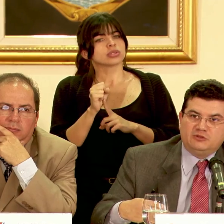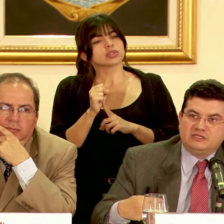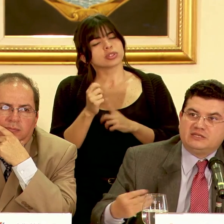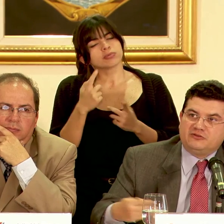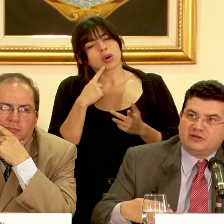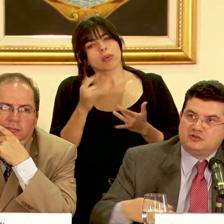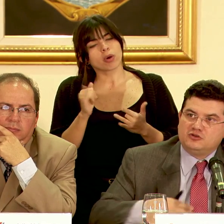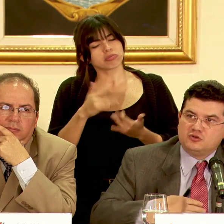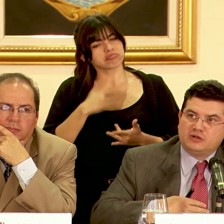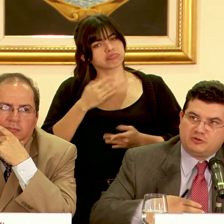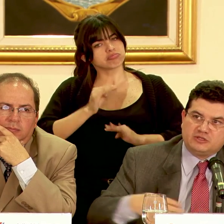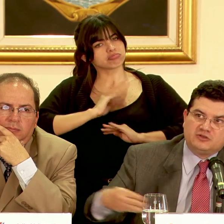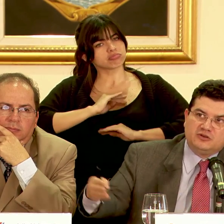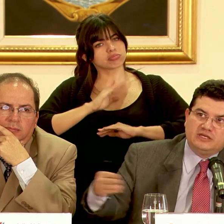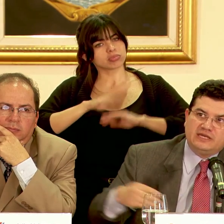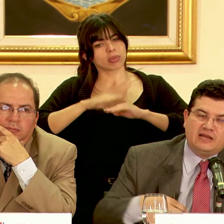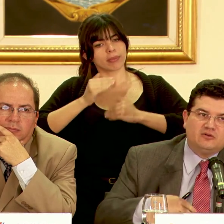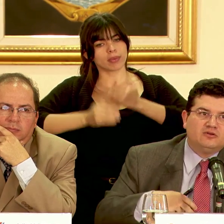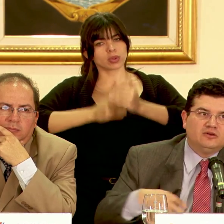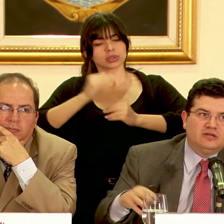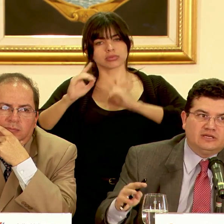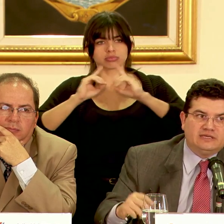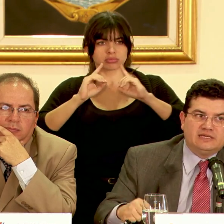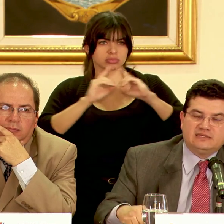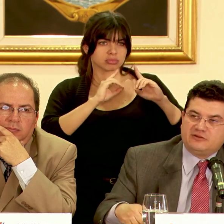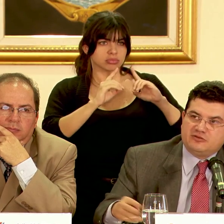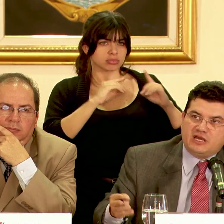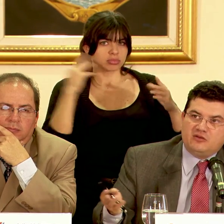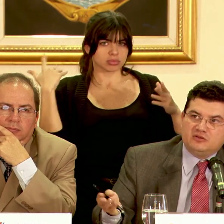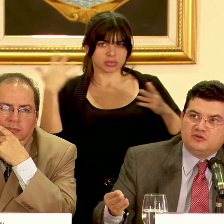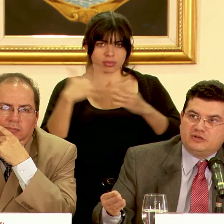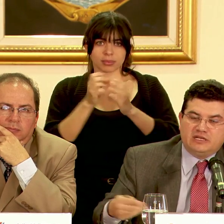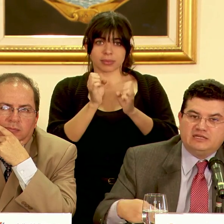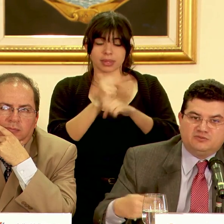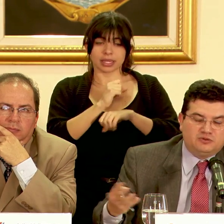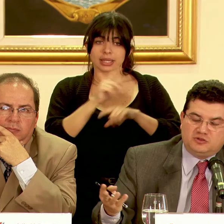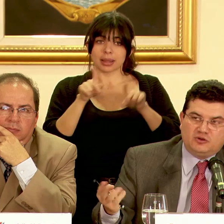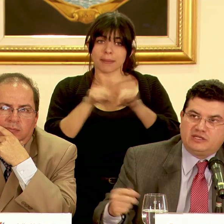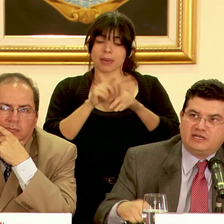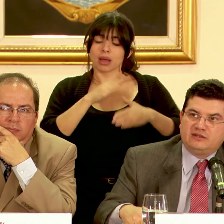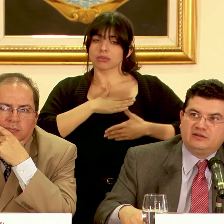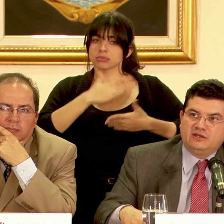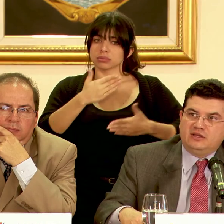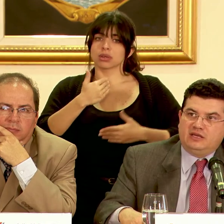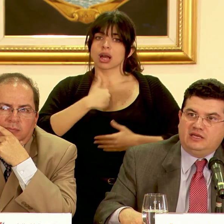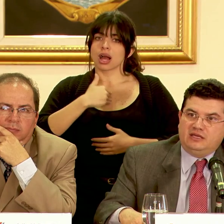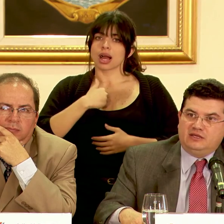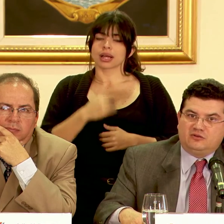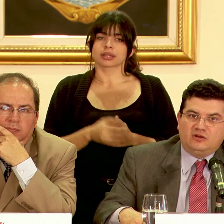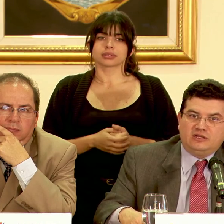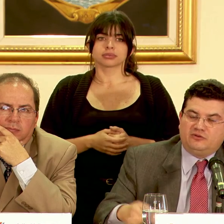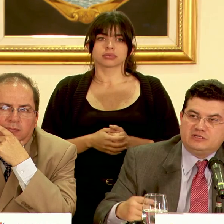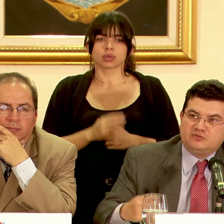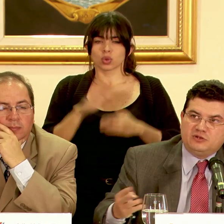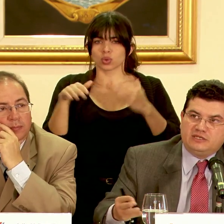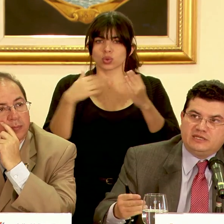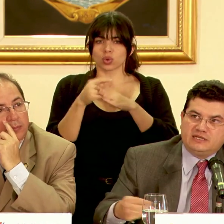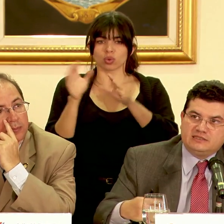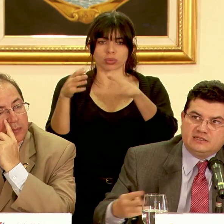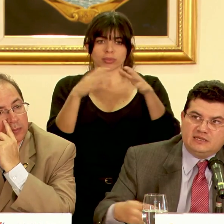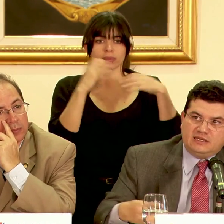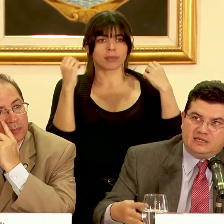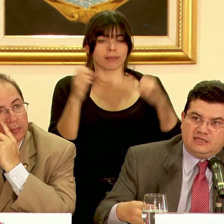digamos de satisfacción sobre el proceso de diálogo que se ha desarrollado y sobre la disposición que tienen todas las fuerzas